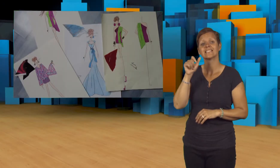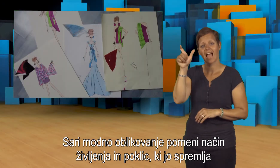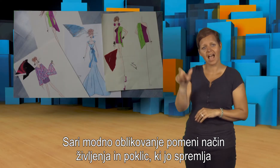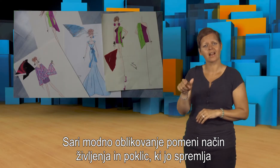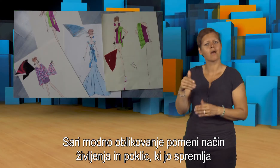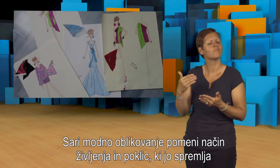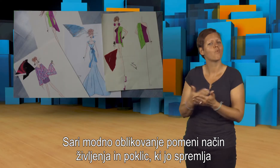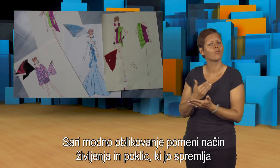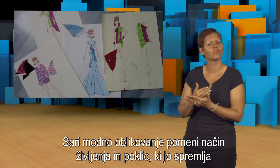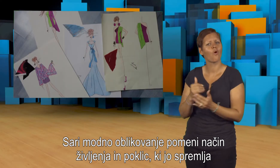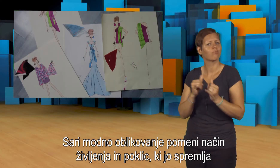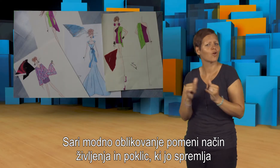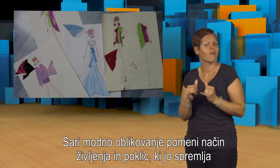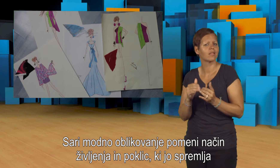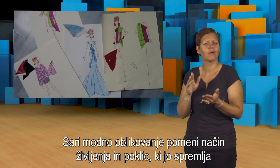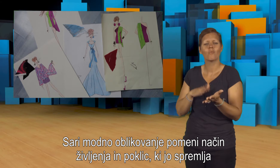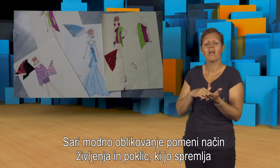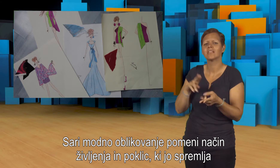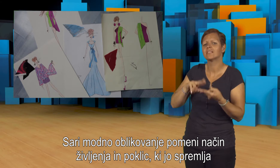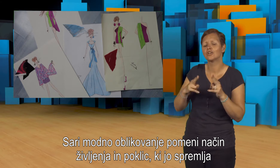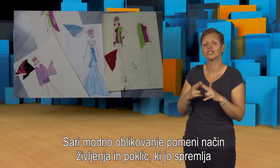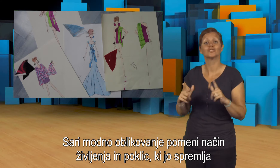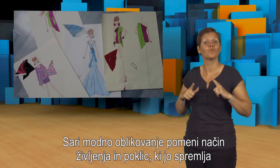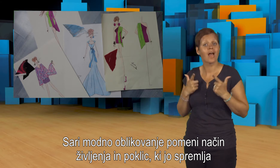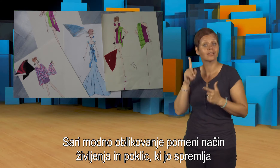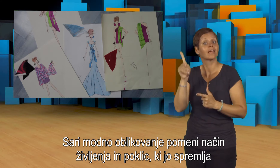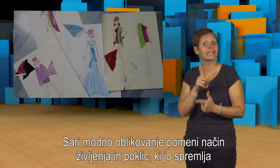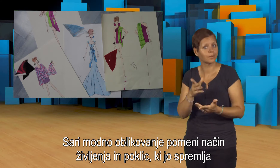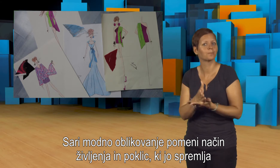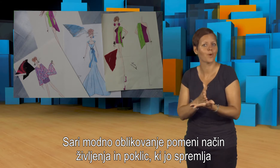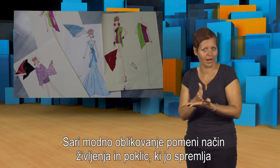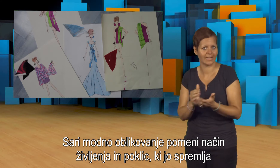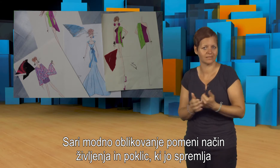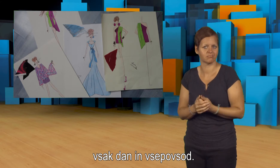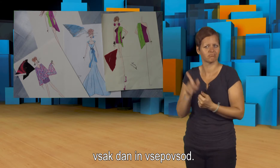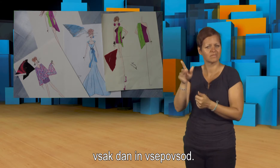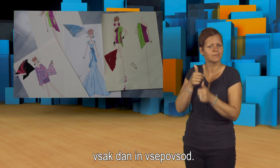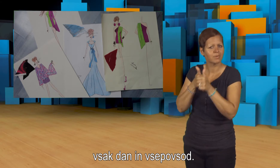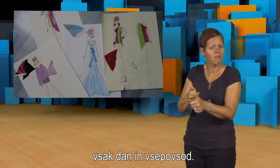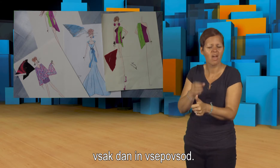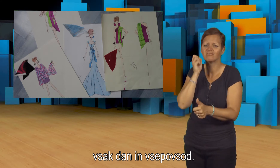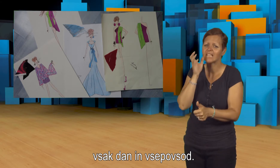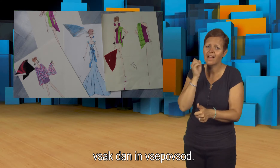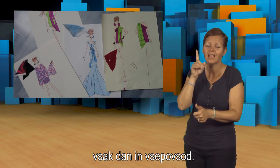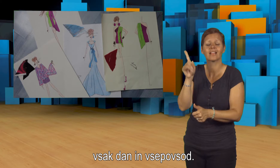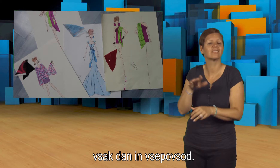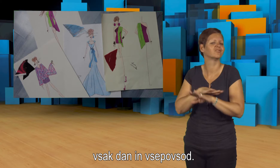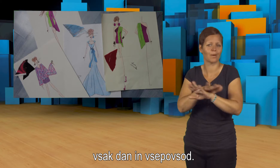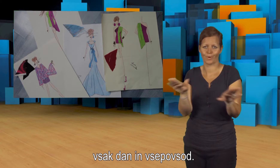Sari modno oblikovanje pomeni način življenja in poklic, jo spremlja vsak dan in vse posod.